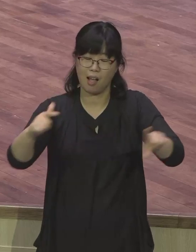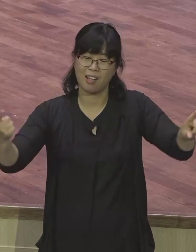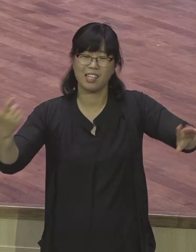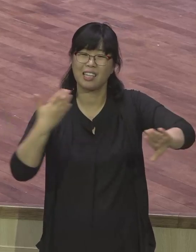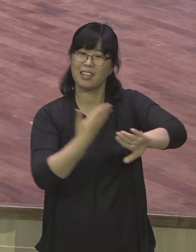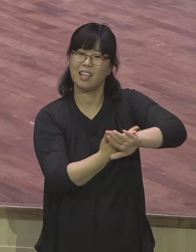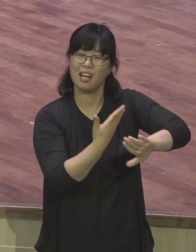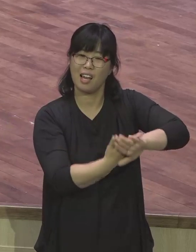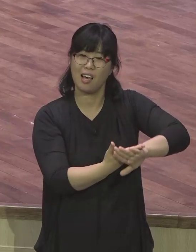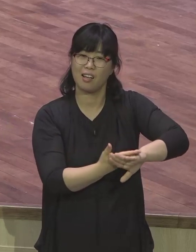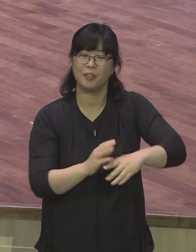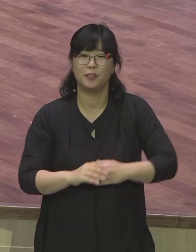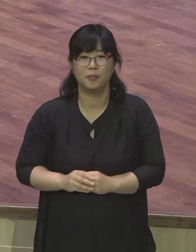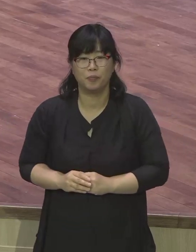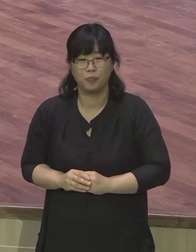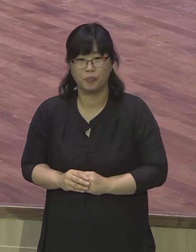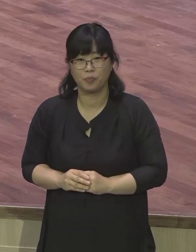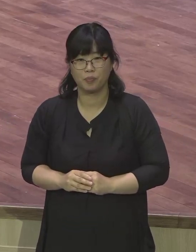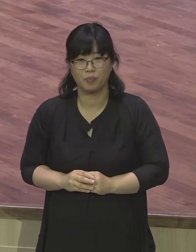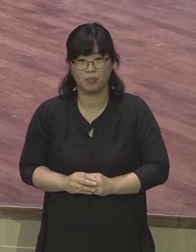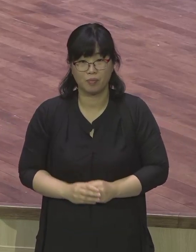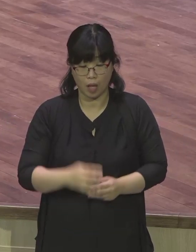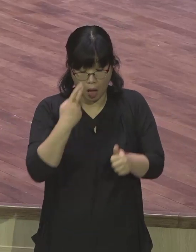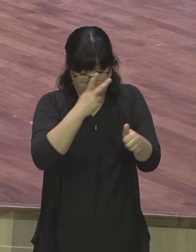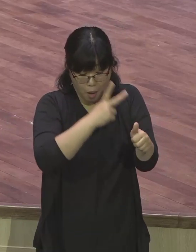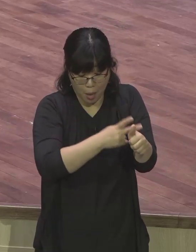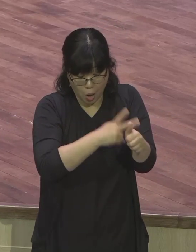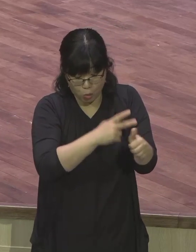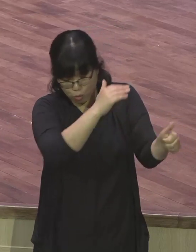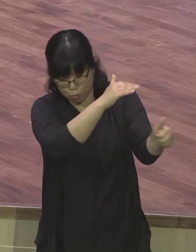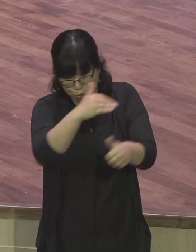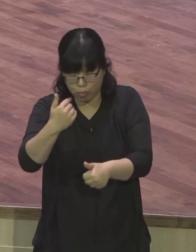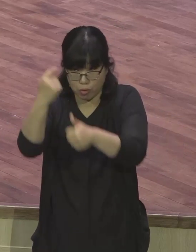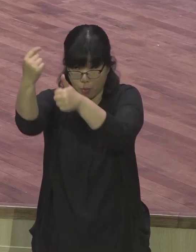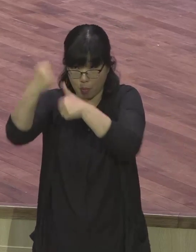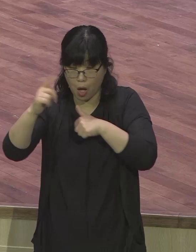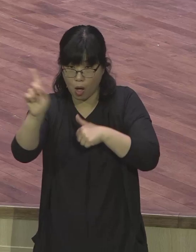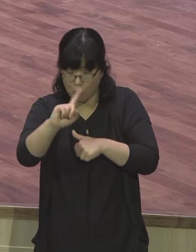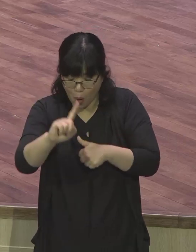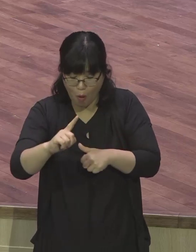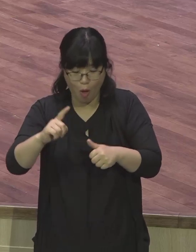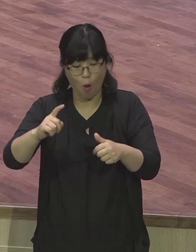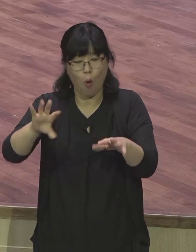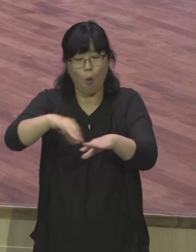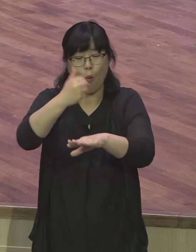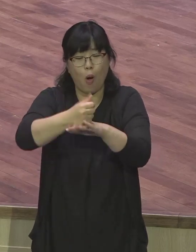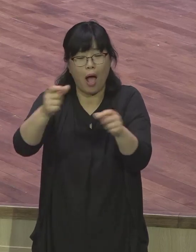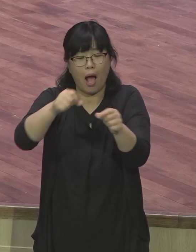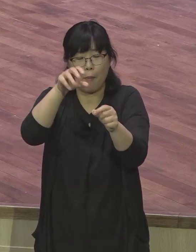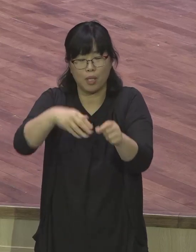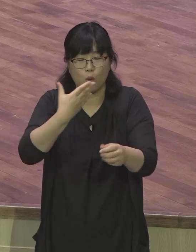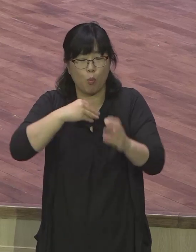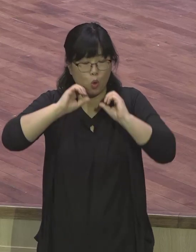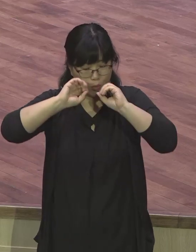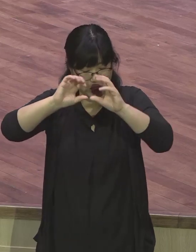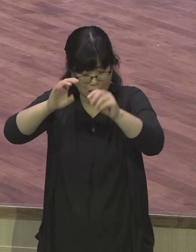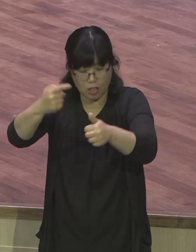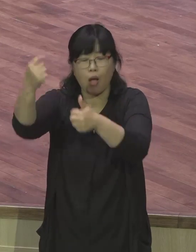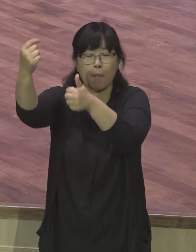이것이 왕들 앞에서 복음을 전하고 영적인 흐름을 바꾸는 사역인 것입니다 저는 랩런트 사역을